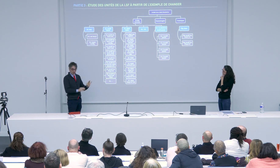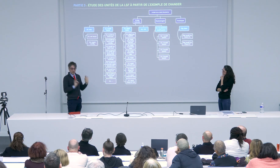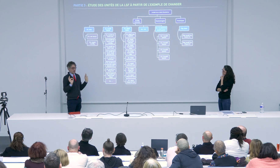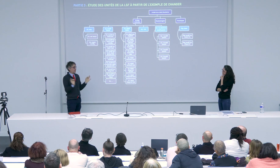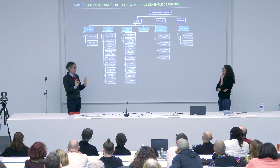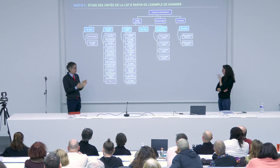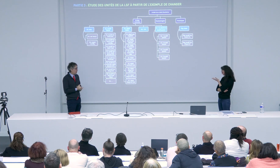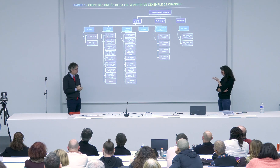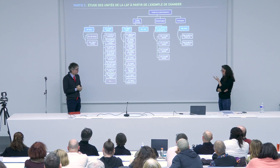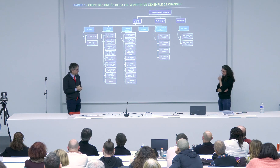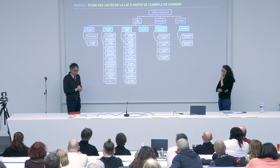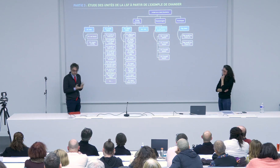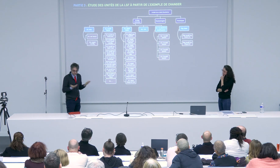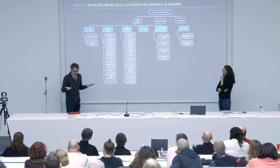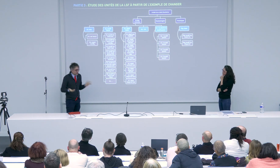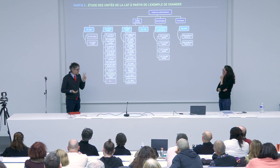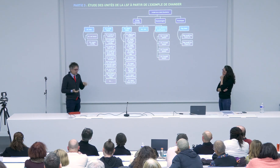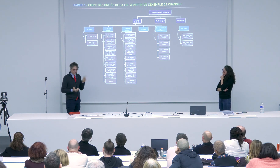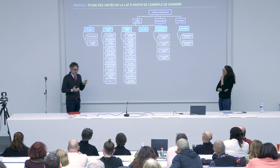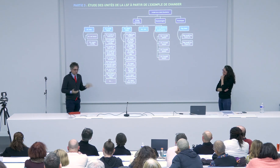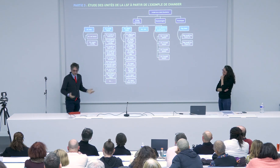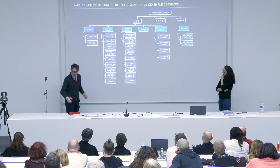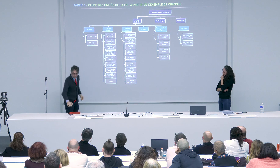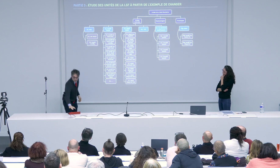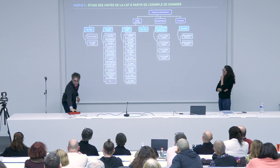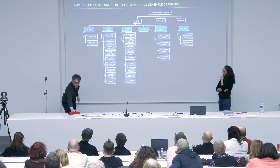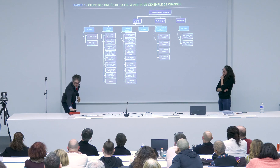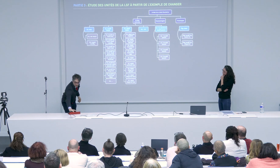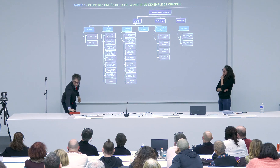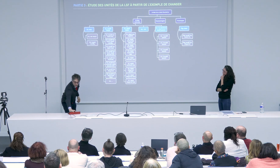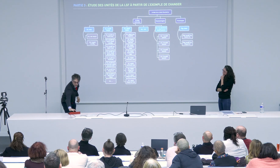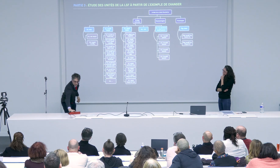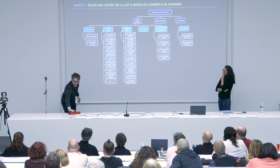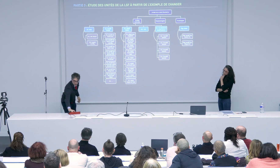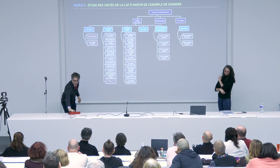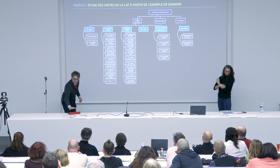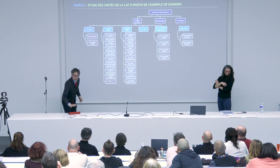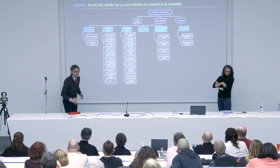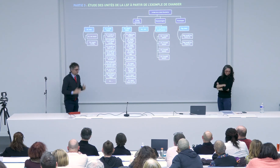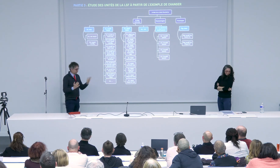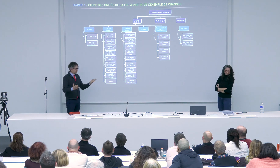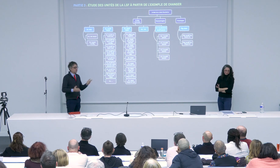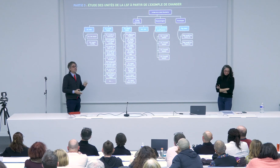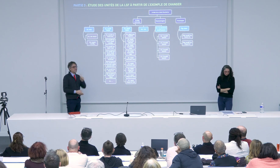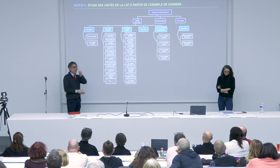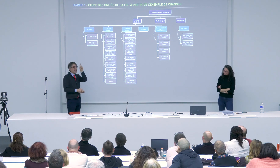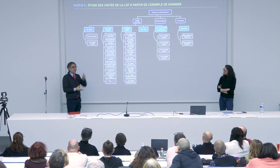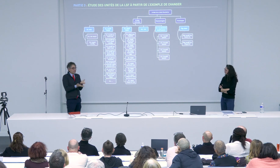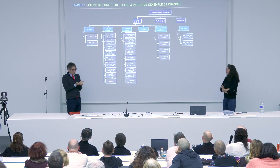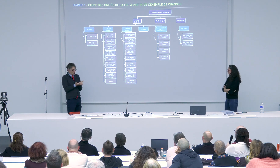il manque encore des fondamentaux de la langue des signes qui ne pas connus et qui a un vrai travail à faire pour aller plus loin à ce niveau-là